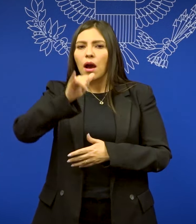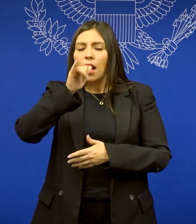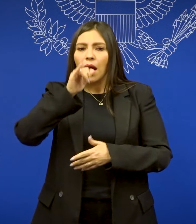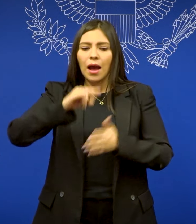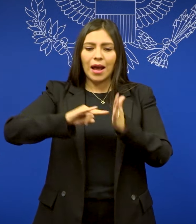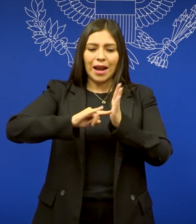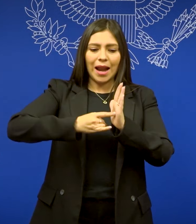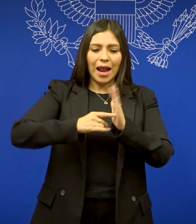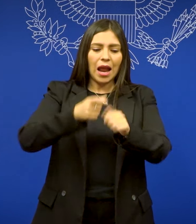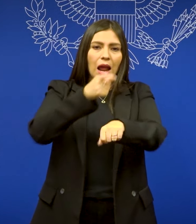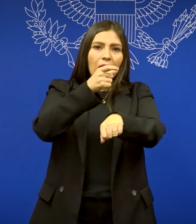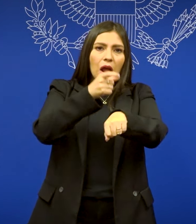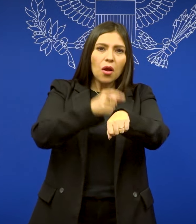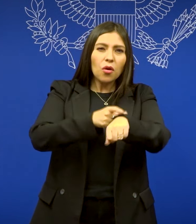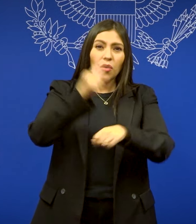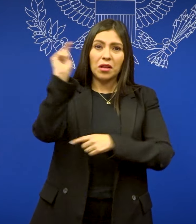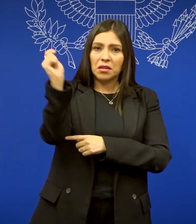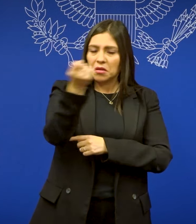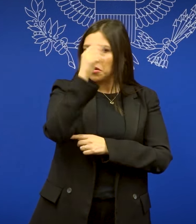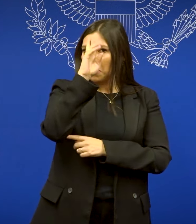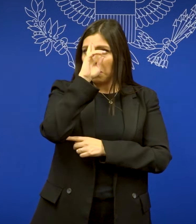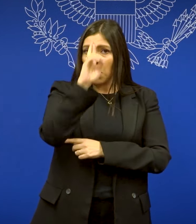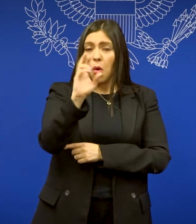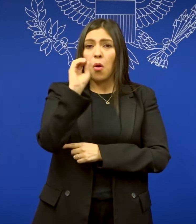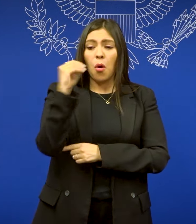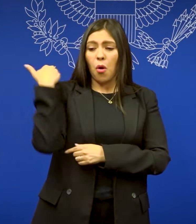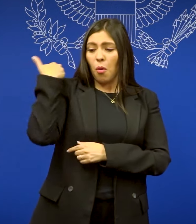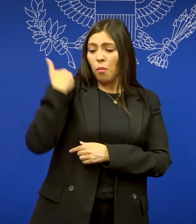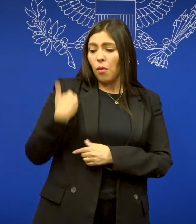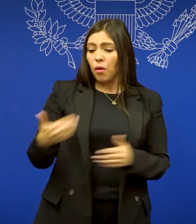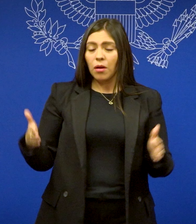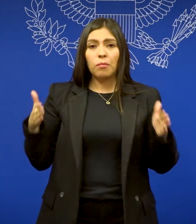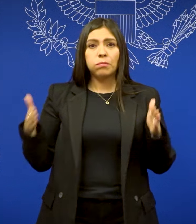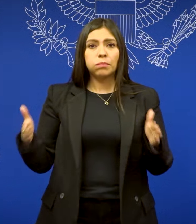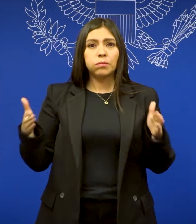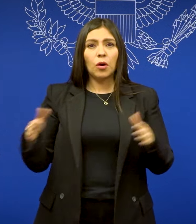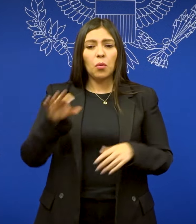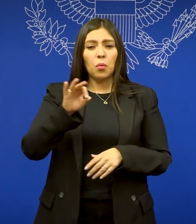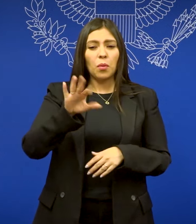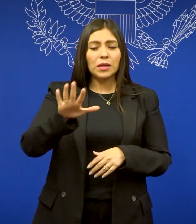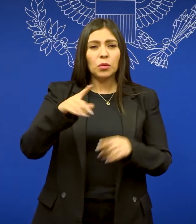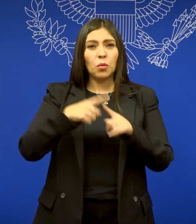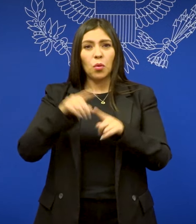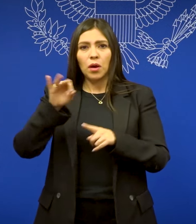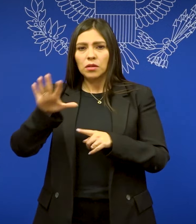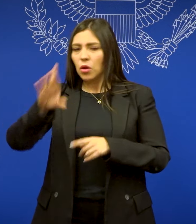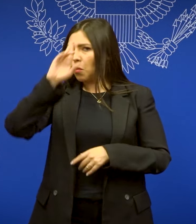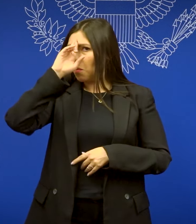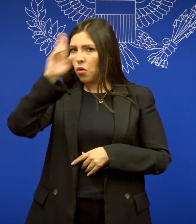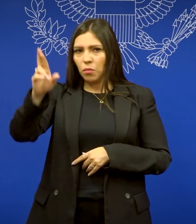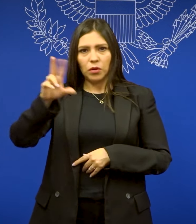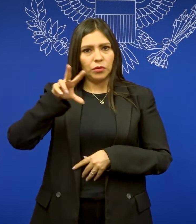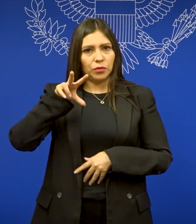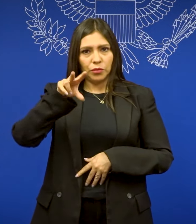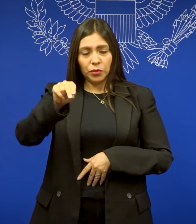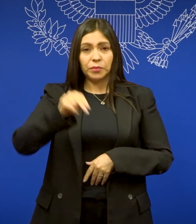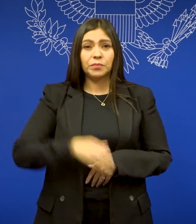relojes inteligentes o bolsos de tamaño superior a 45 por 45 centímetros. No